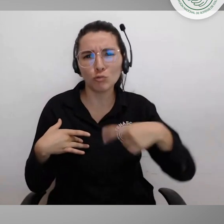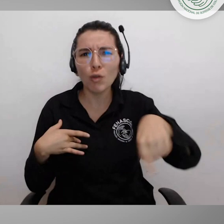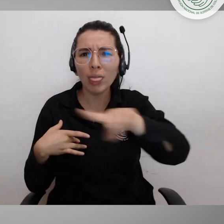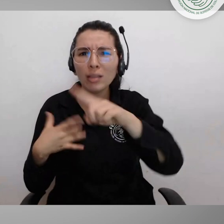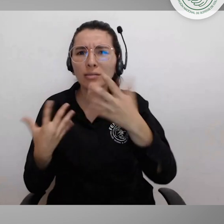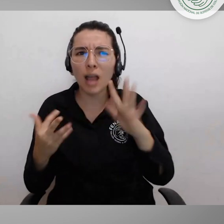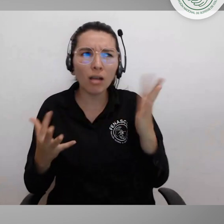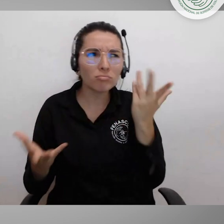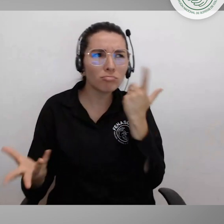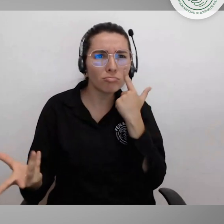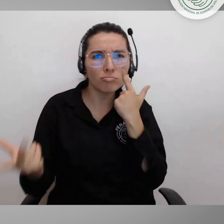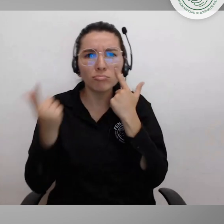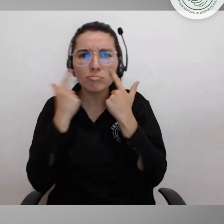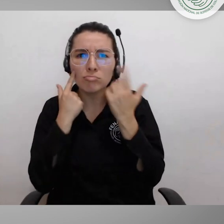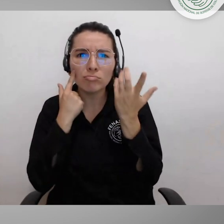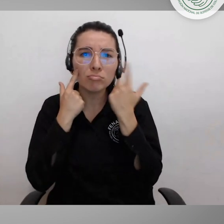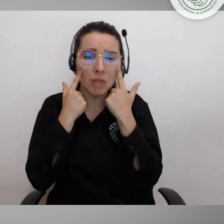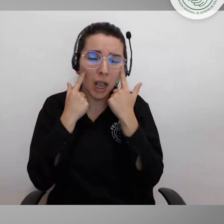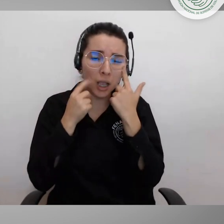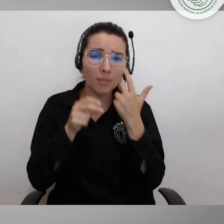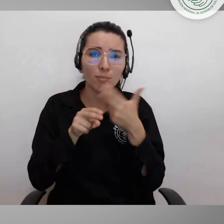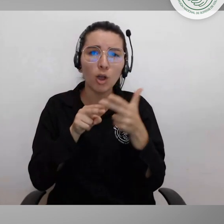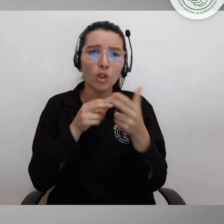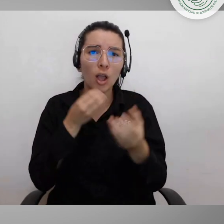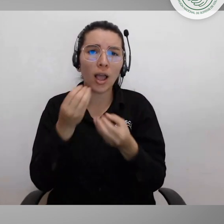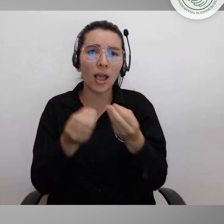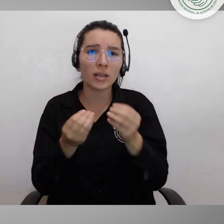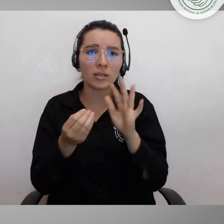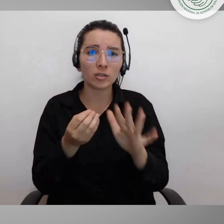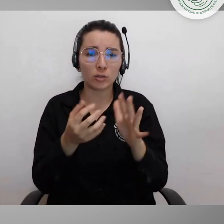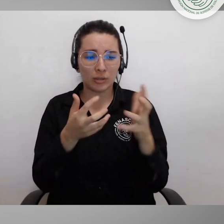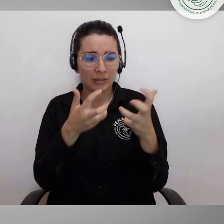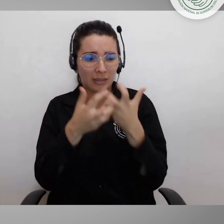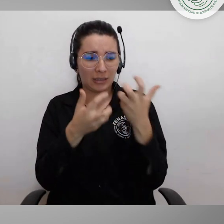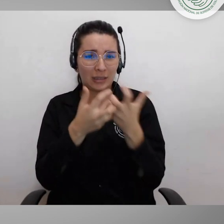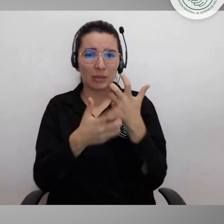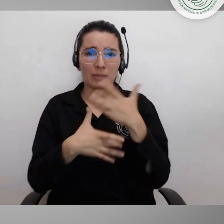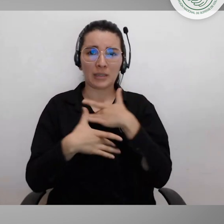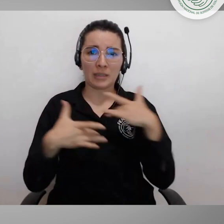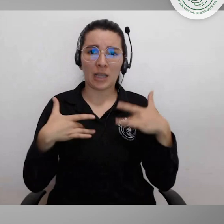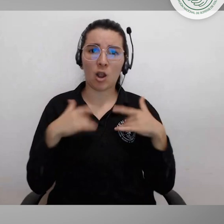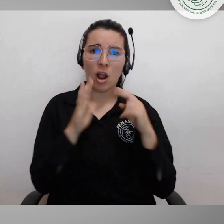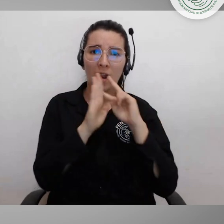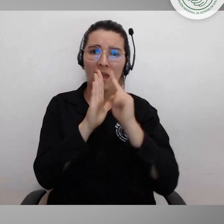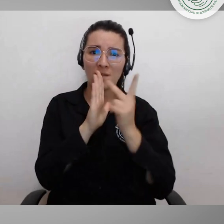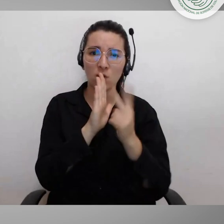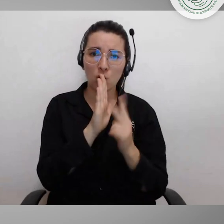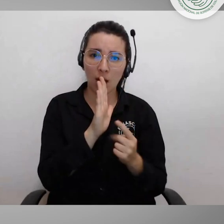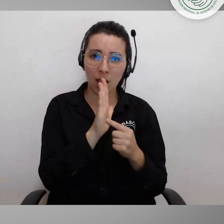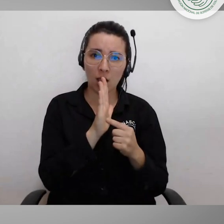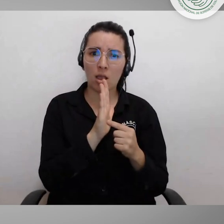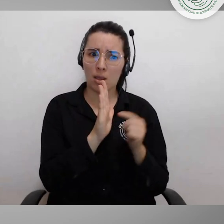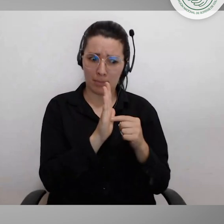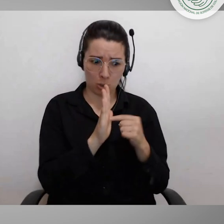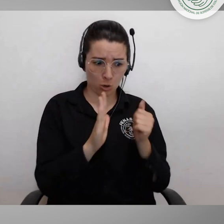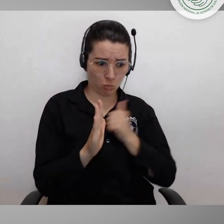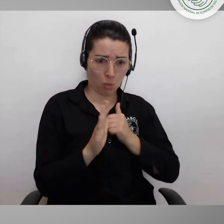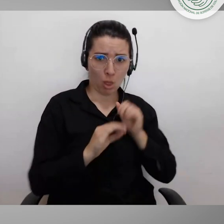va a presentar una reforma a la salud, como ya se ha escuchado, para devolverle el derecho a la salud a los